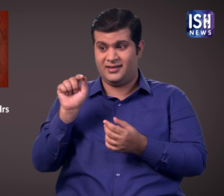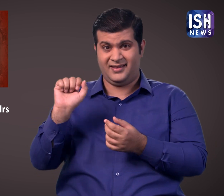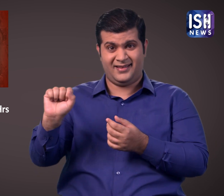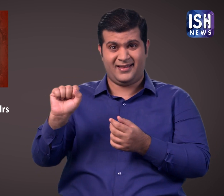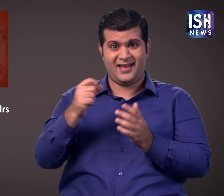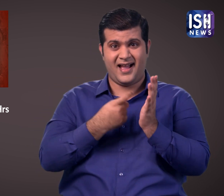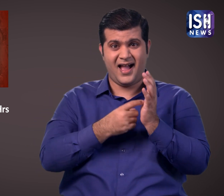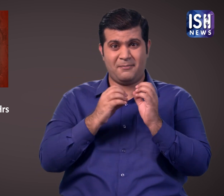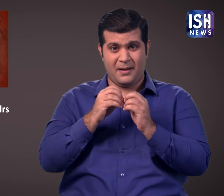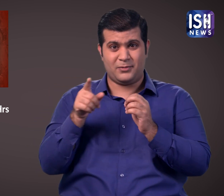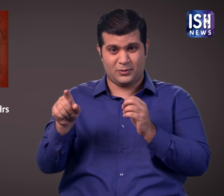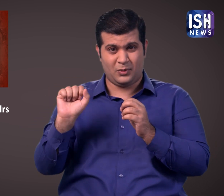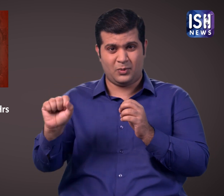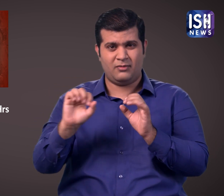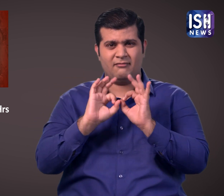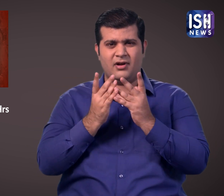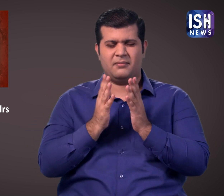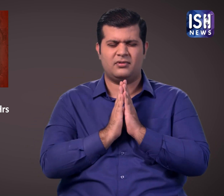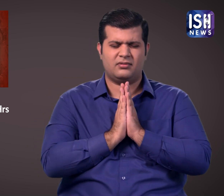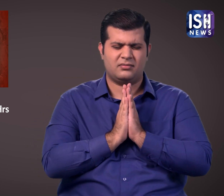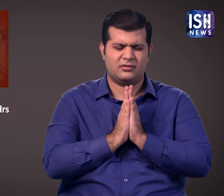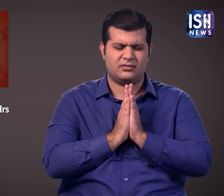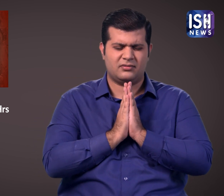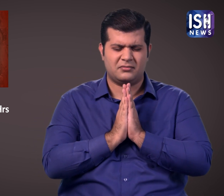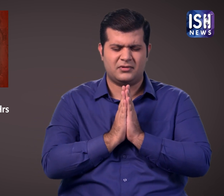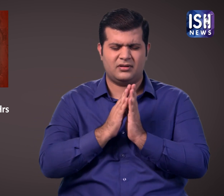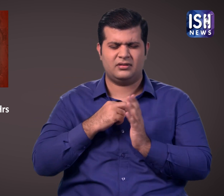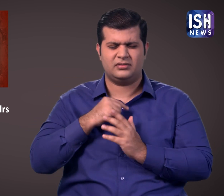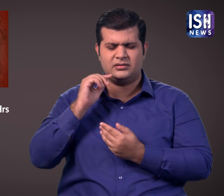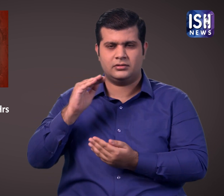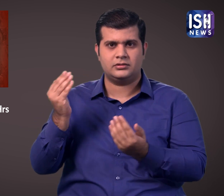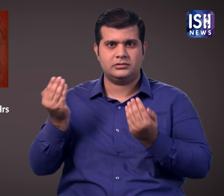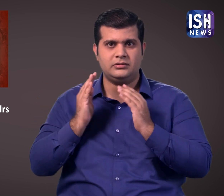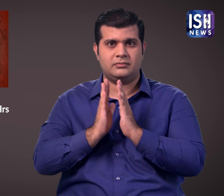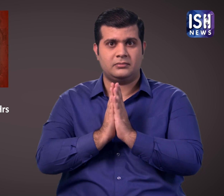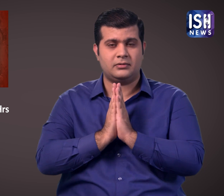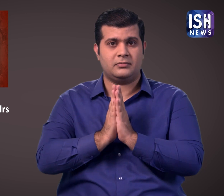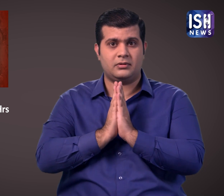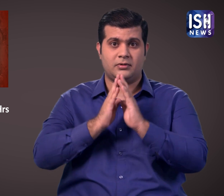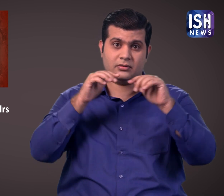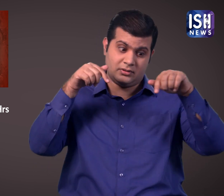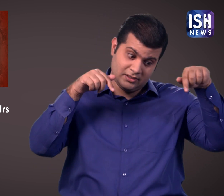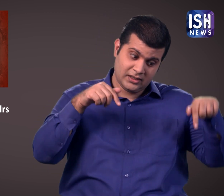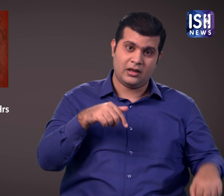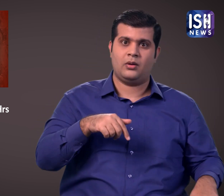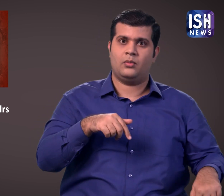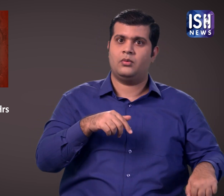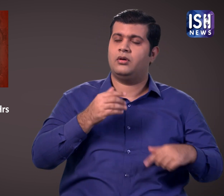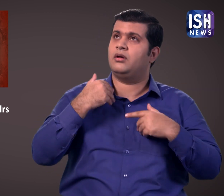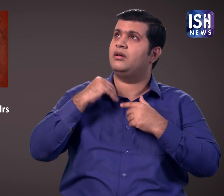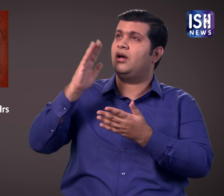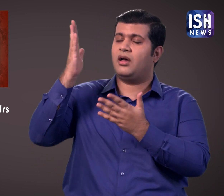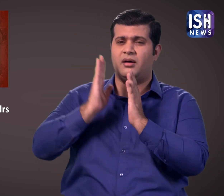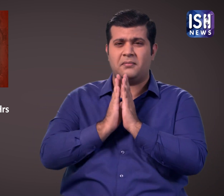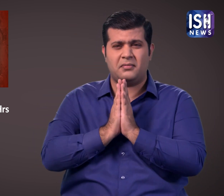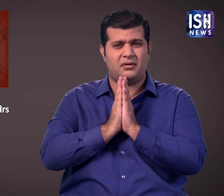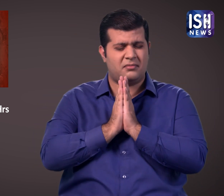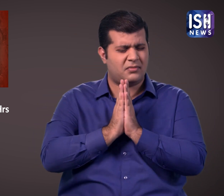वह 45 गंटे बाद पानी पी रहा था बाबू के परिवार के सदस्य और दोस्त उसे वापस लाने के लिए पहाडियों की तलती में